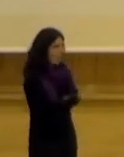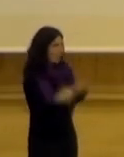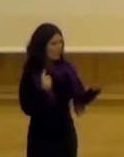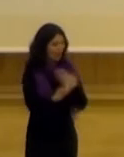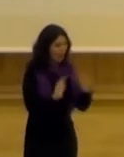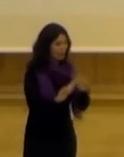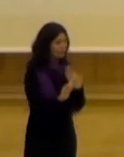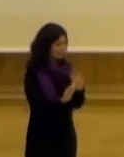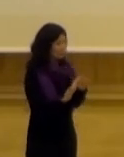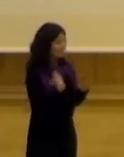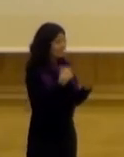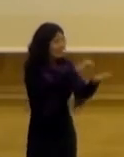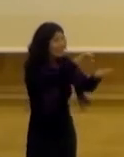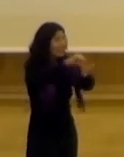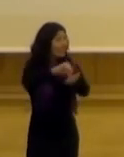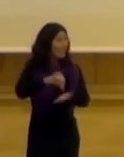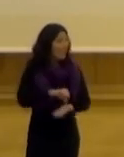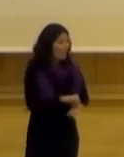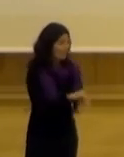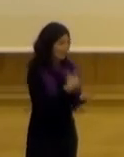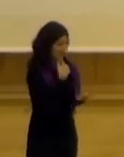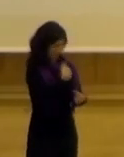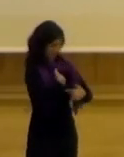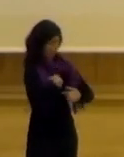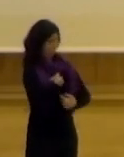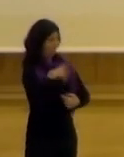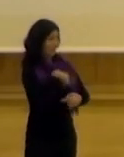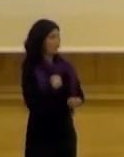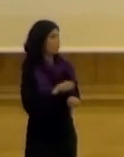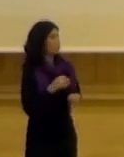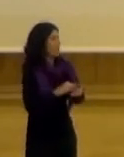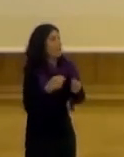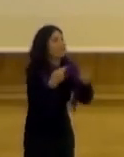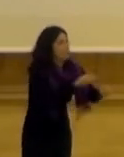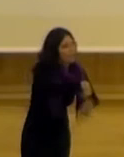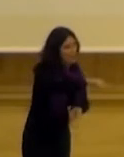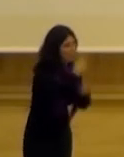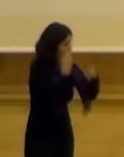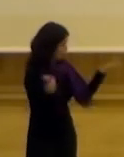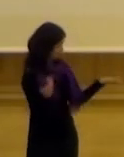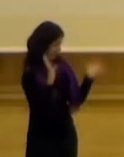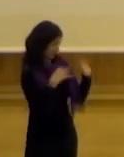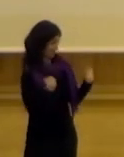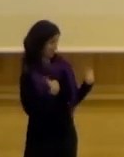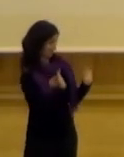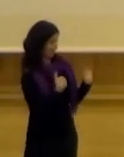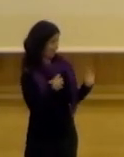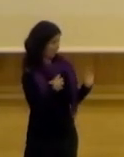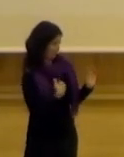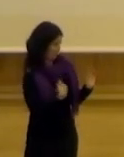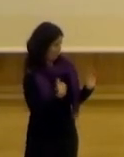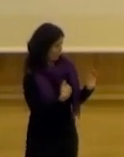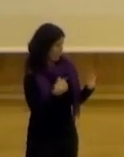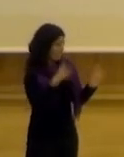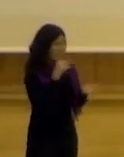interactuó la ciudadanía y estamos hablando de servidores públicos ¿qué hace un funcionario? servir al público o esa debería ser su función